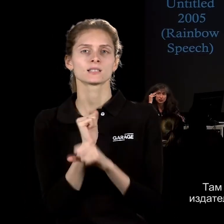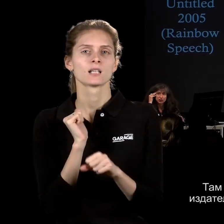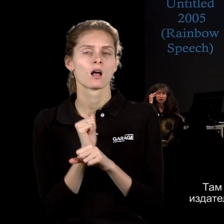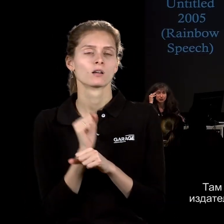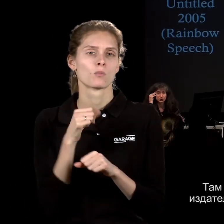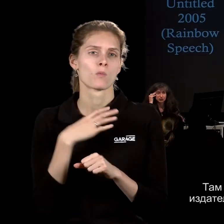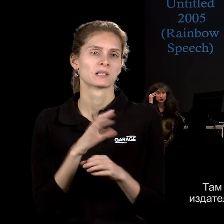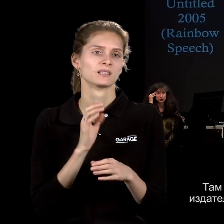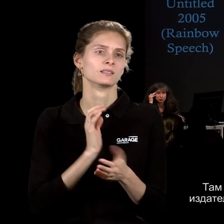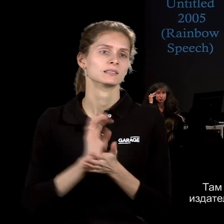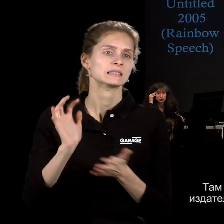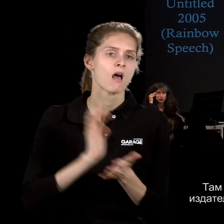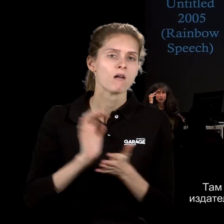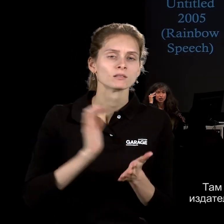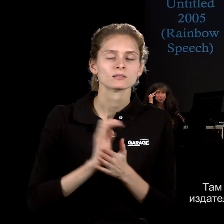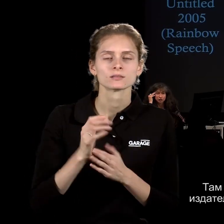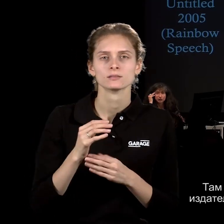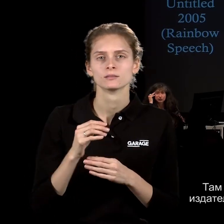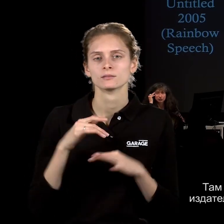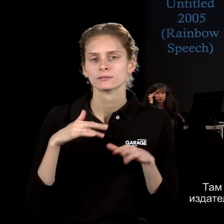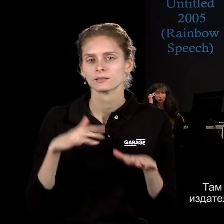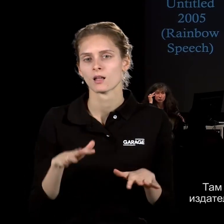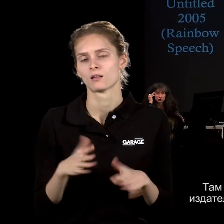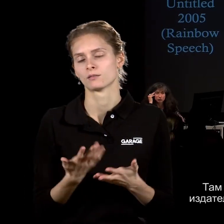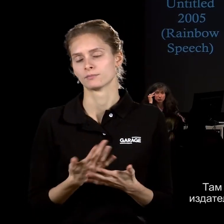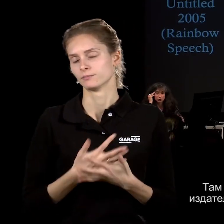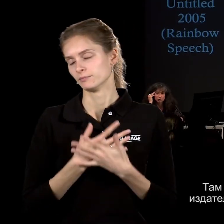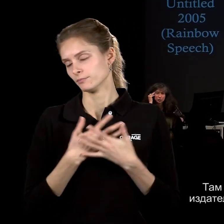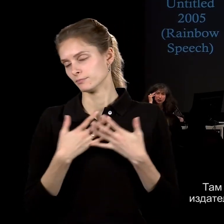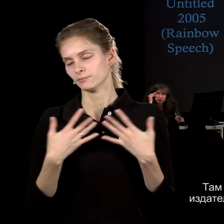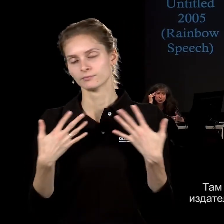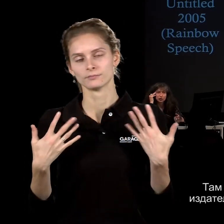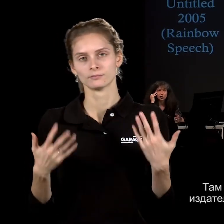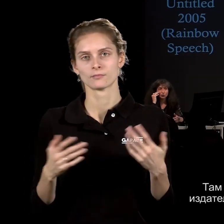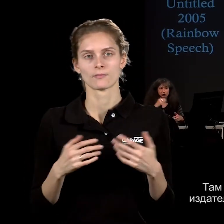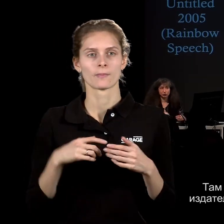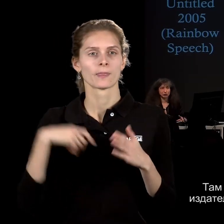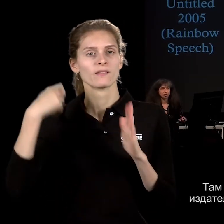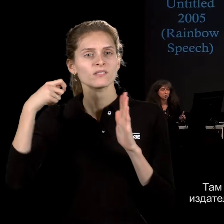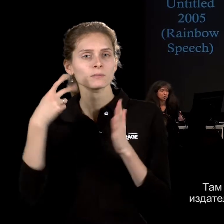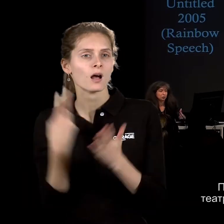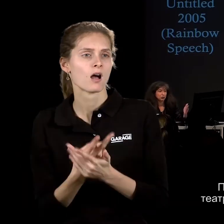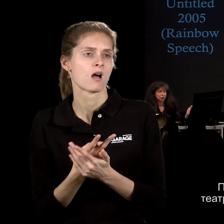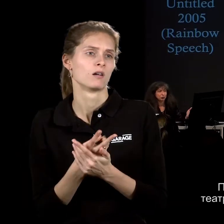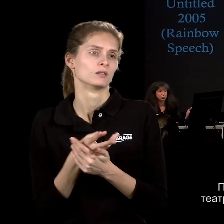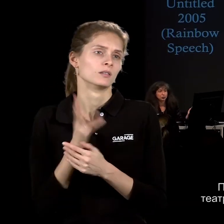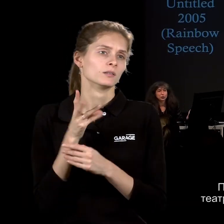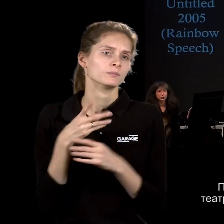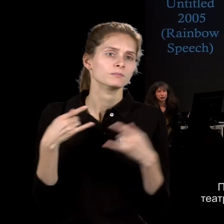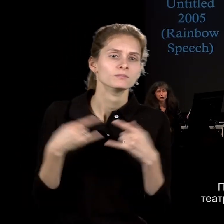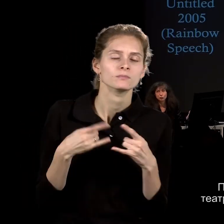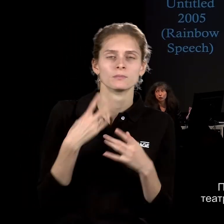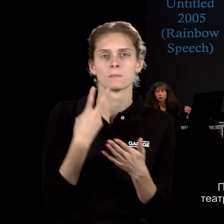это может быть издательская деятельность, это может быть браткастинг, поэтому это могут быть какие-то передачи, которые ты транслируешь, поэтому важно, что